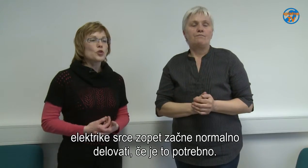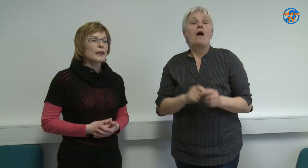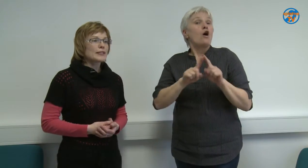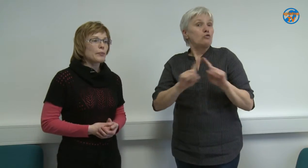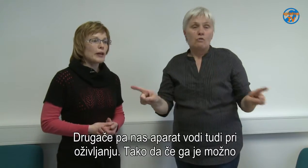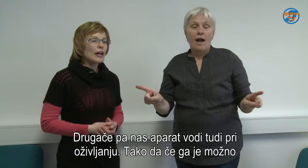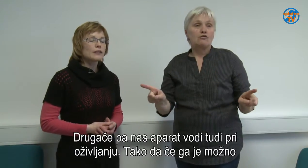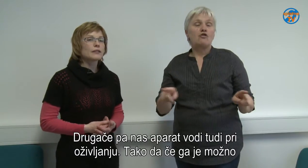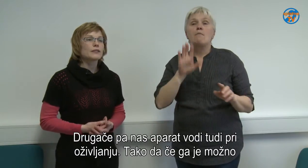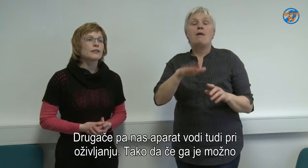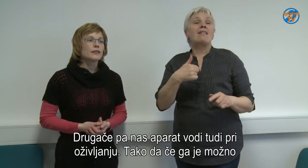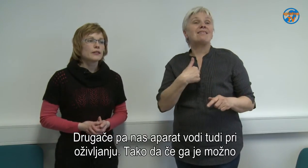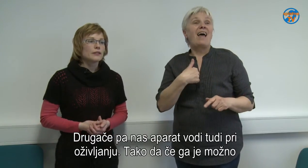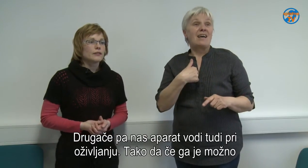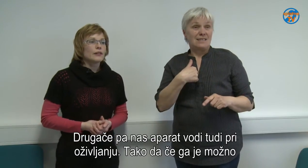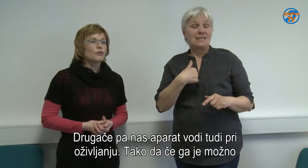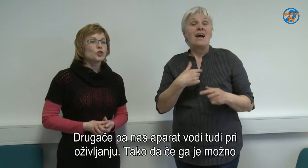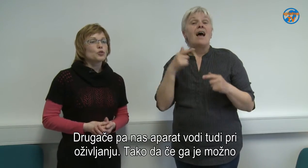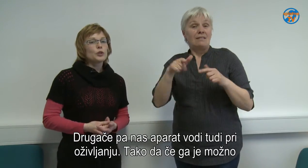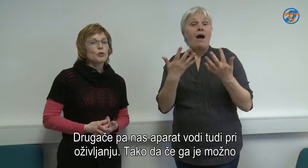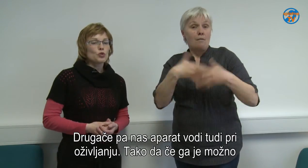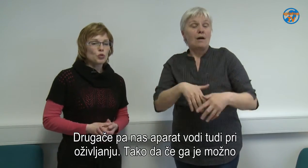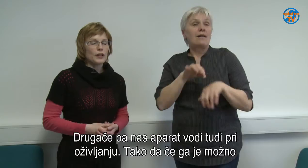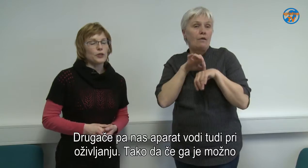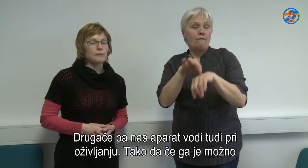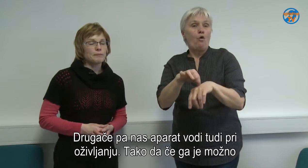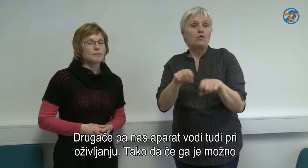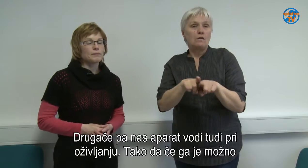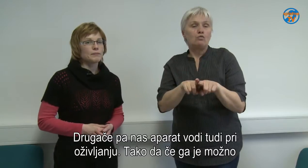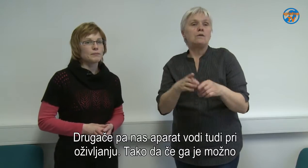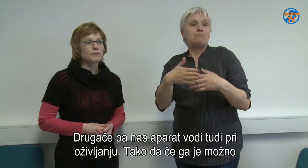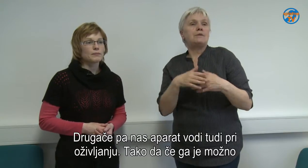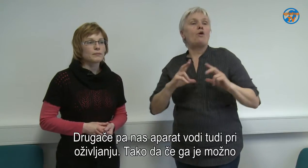Drugače pa nas aparat vodi tudi pri oživljanju.